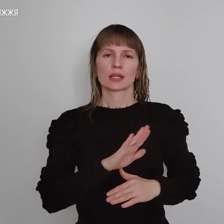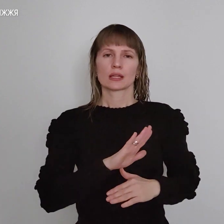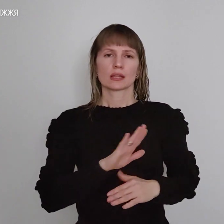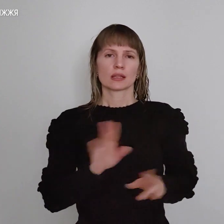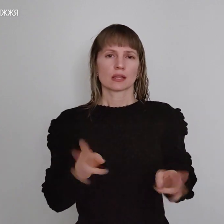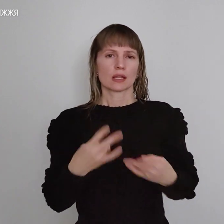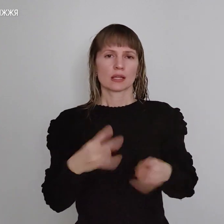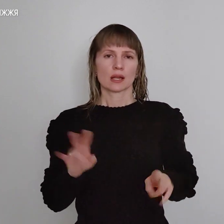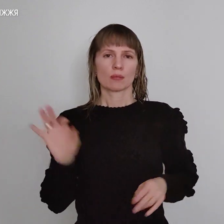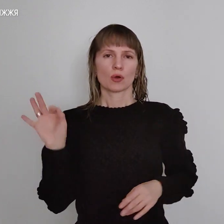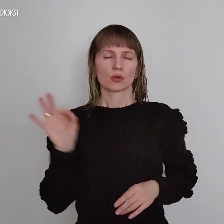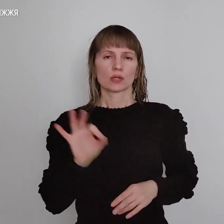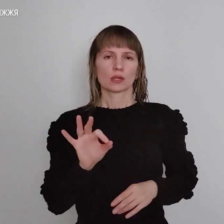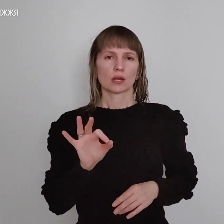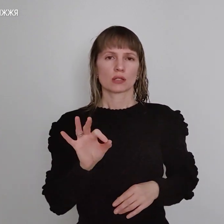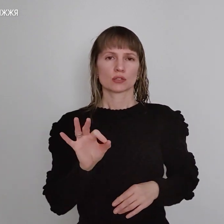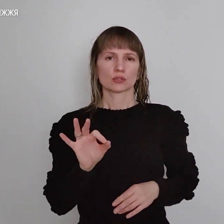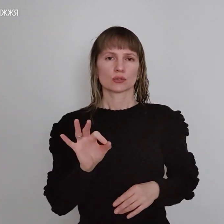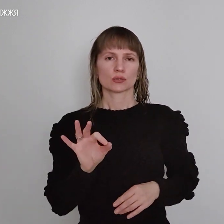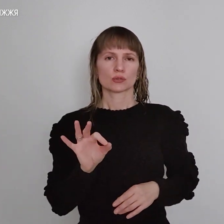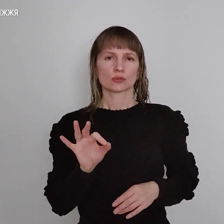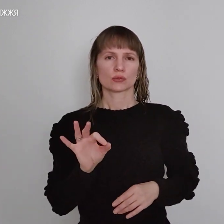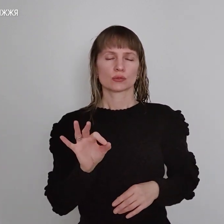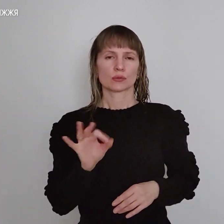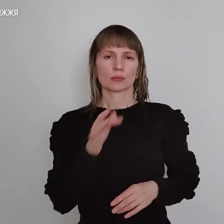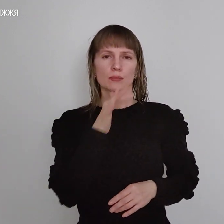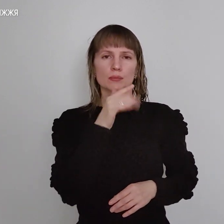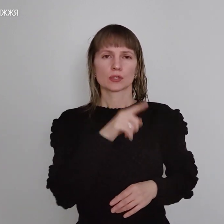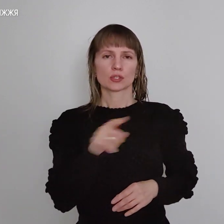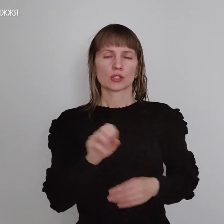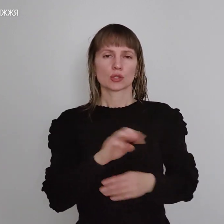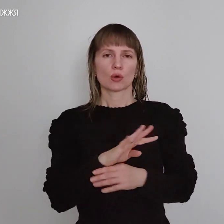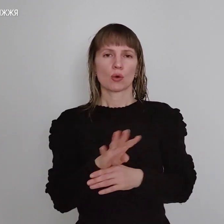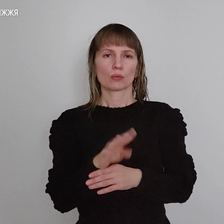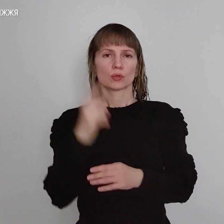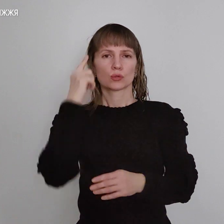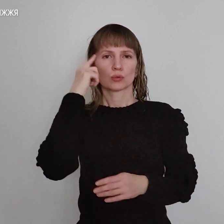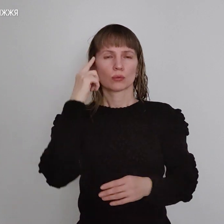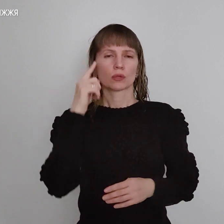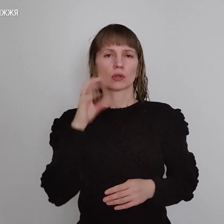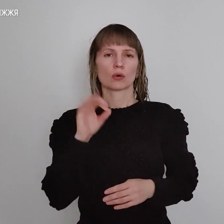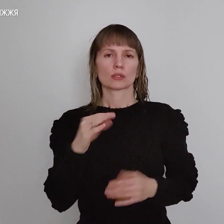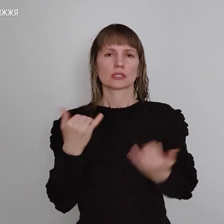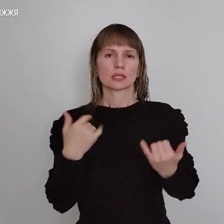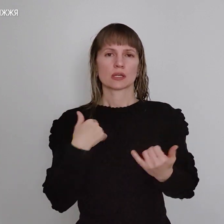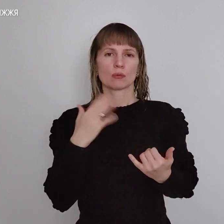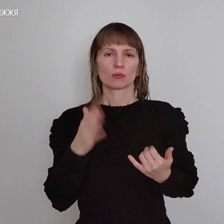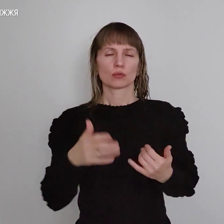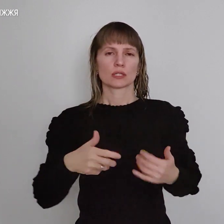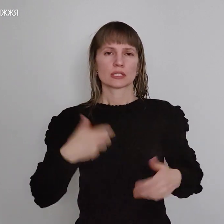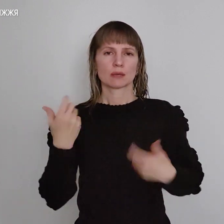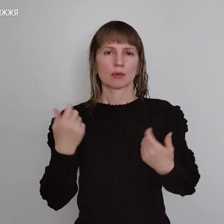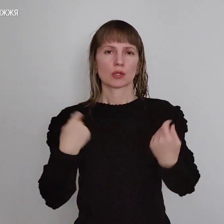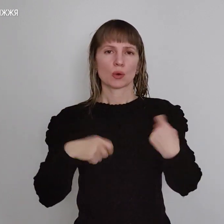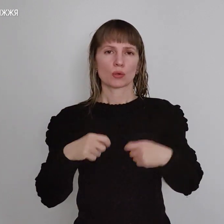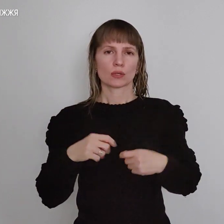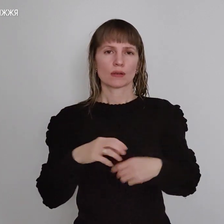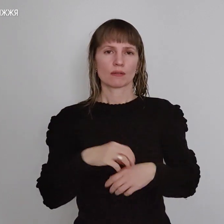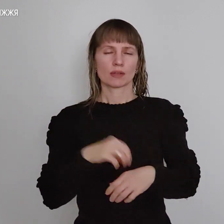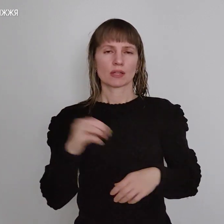одразу, там, прямо під час обстрілу мати, от зараз і я буду знімати з себе одяг, відривати від нього, шматок,